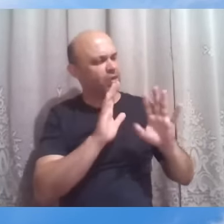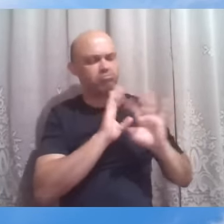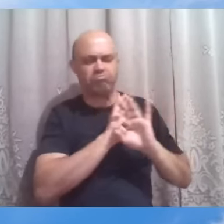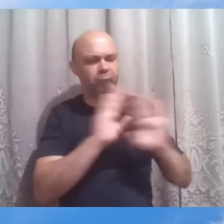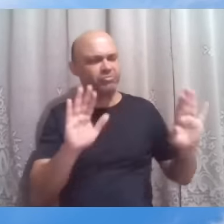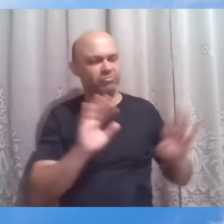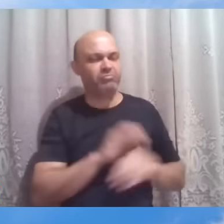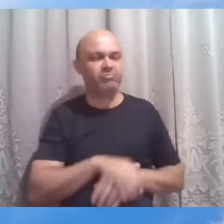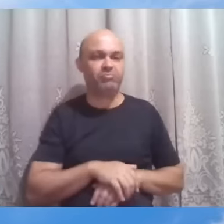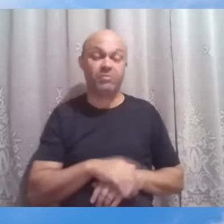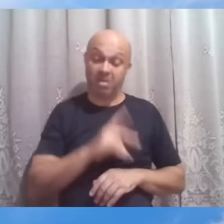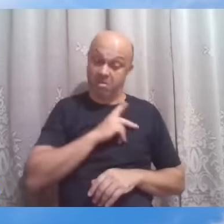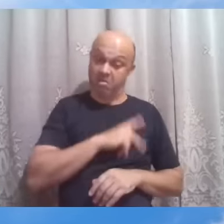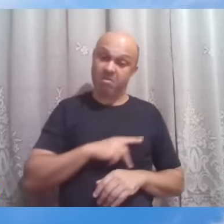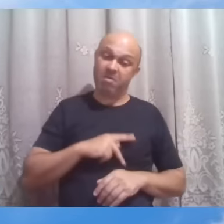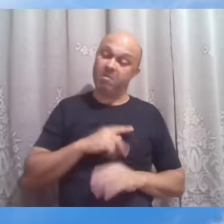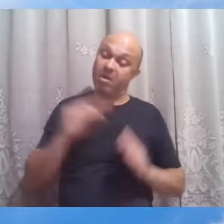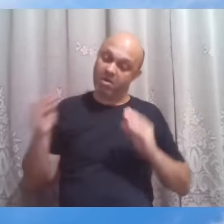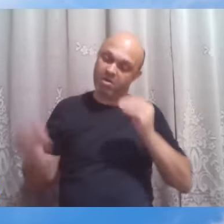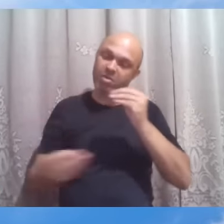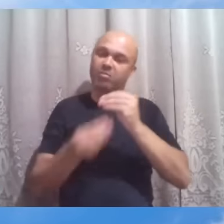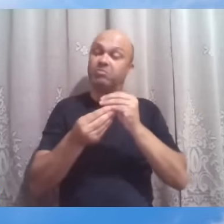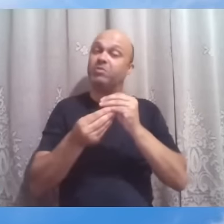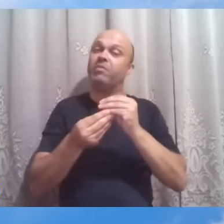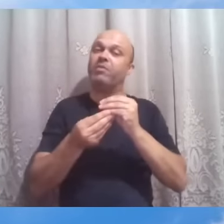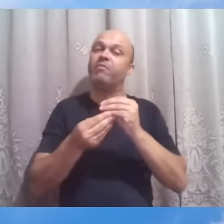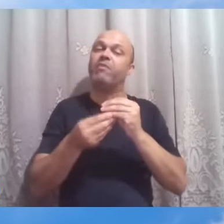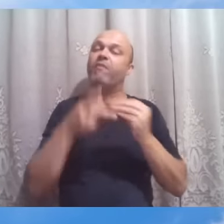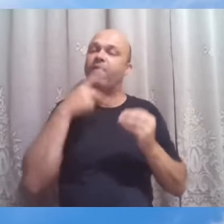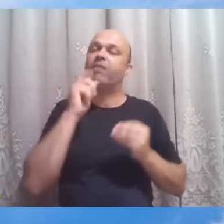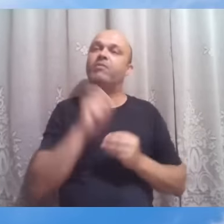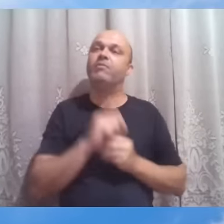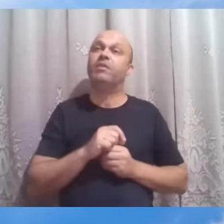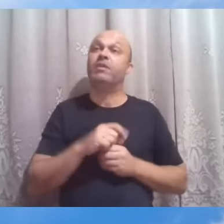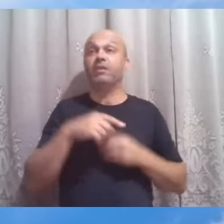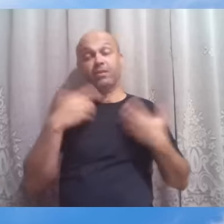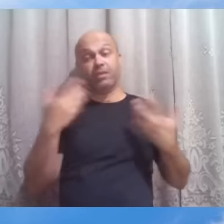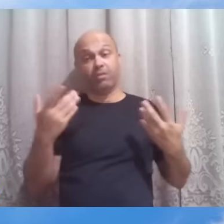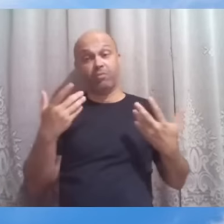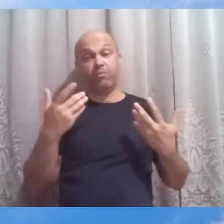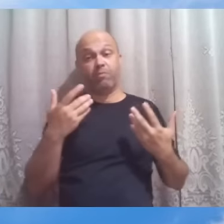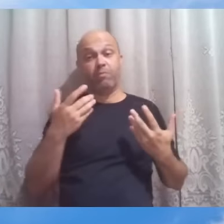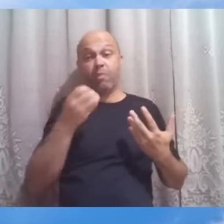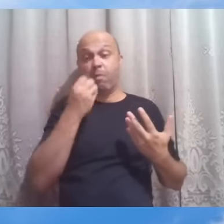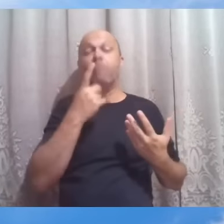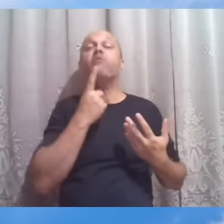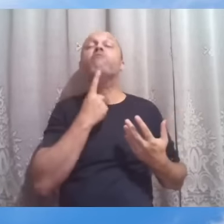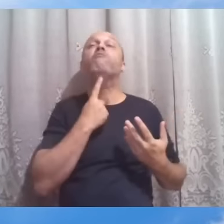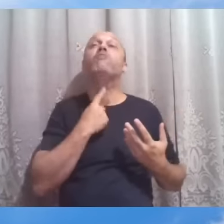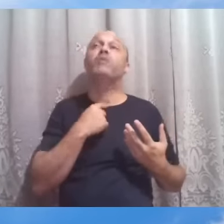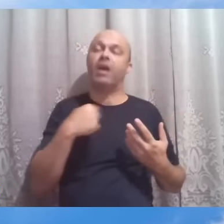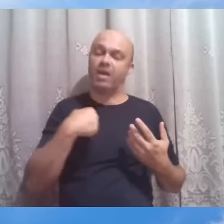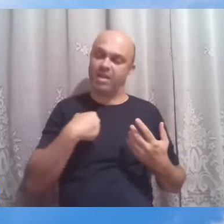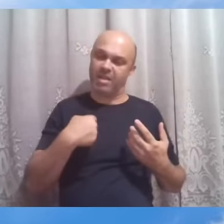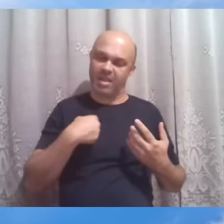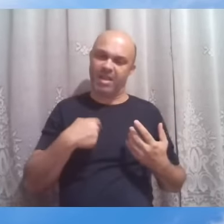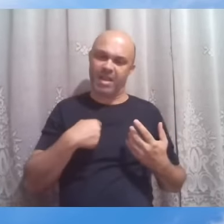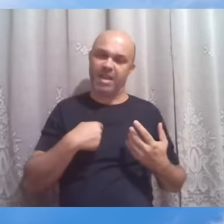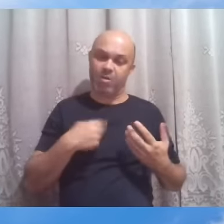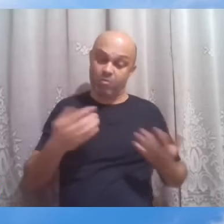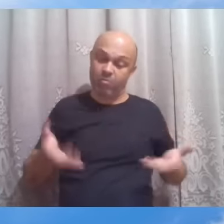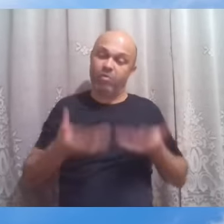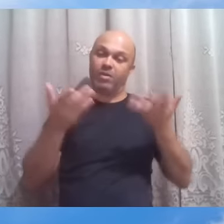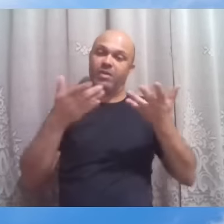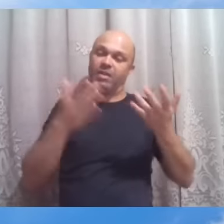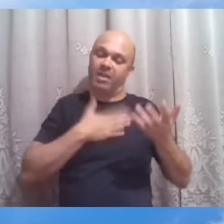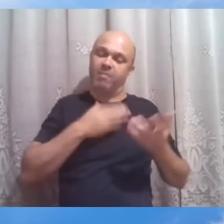Paulo então complementa dizendo então de muito boa vontade eu me gloriarei nas minhas fraquezas para que em